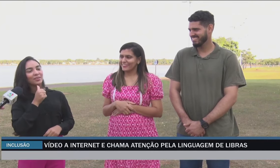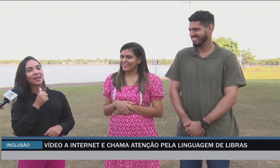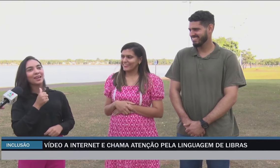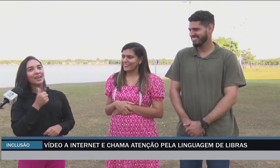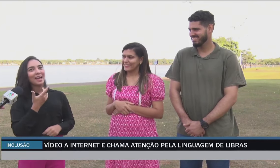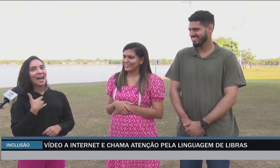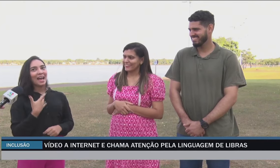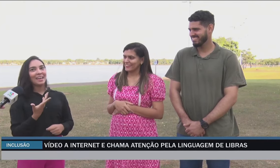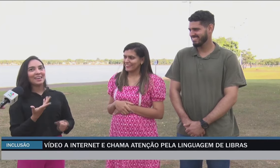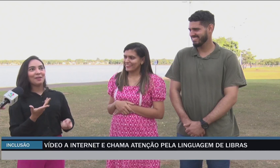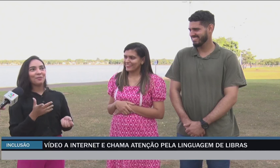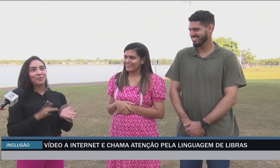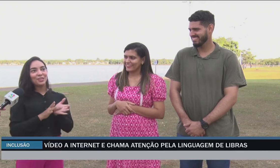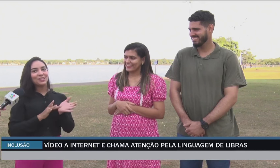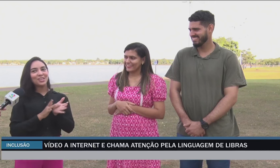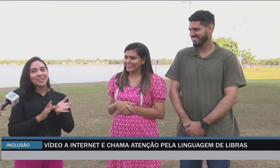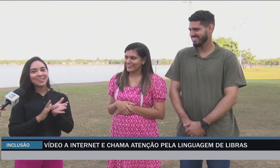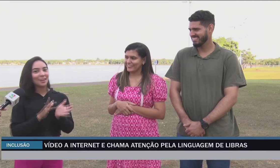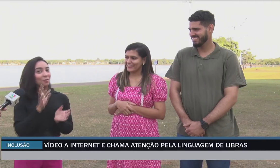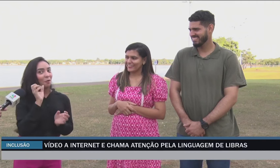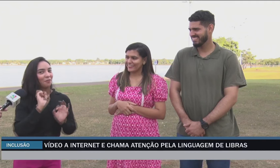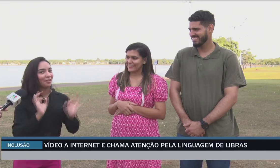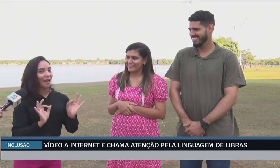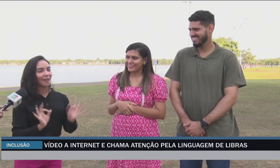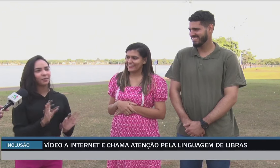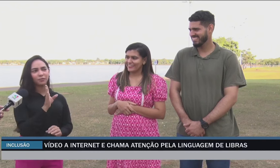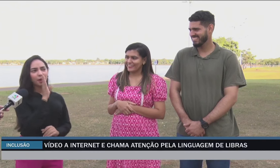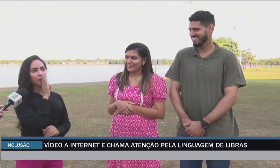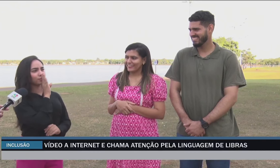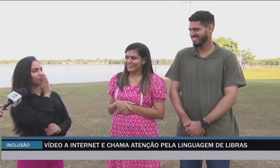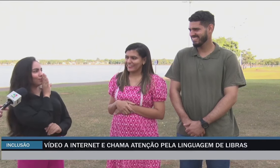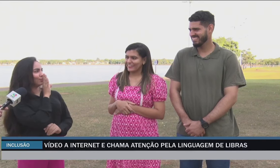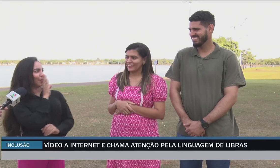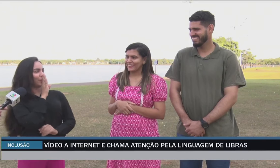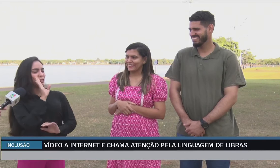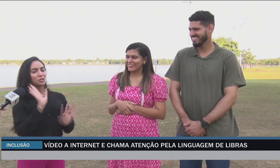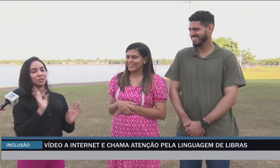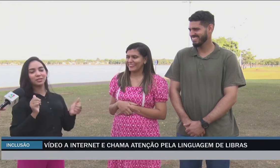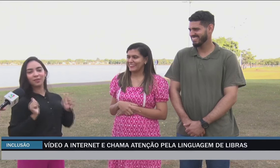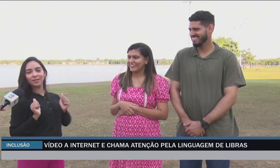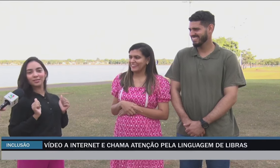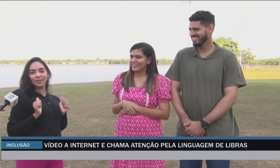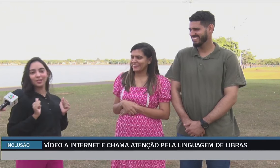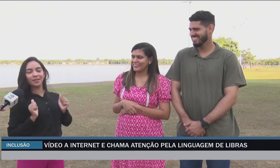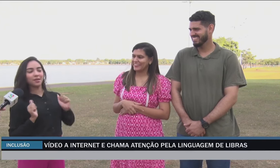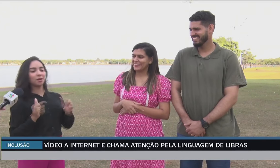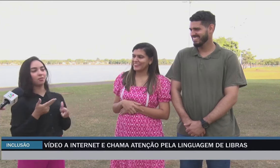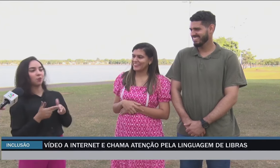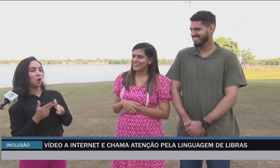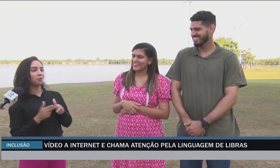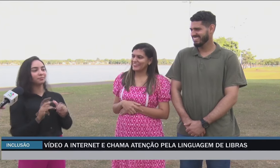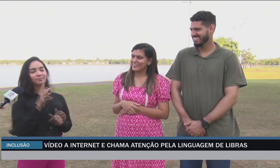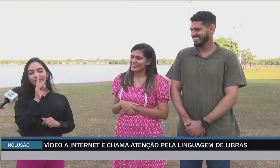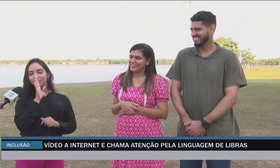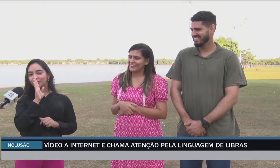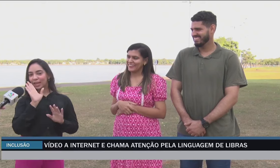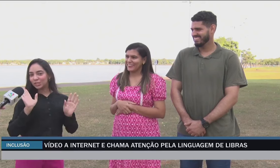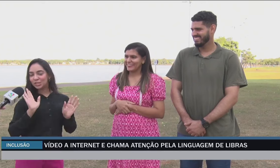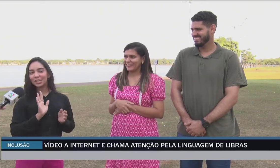Aí eu fingi que eu não ouvi nada. Fiquei quietinha, disfarçando ali, só quietinha.